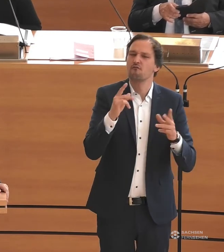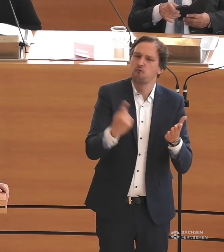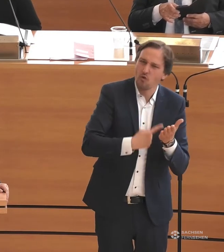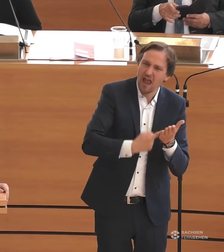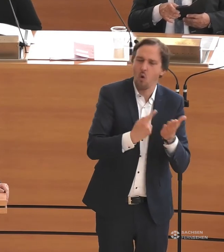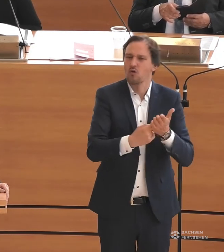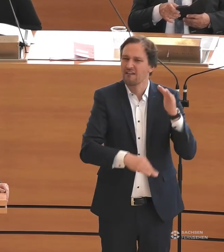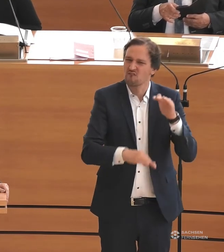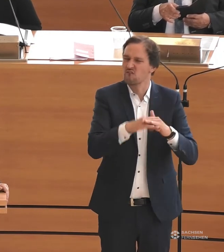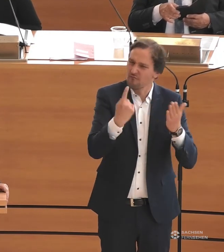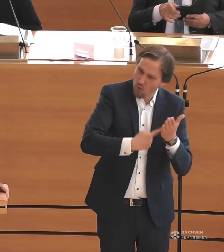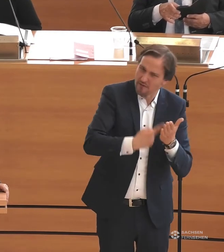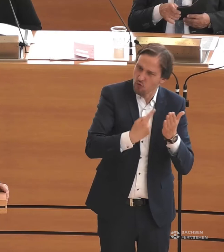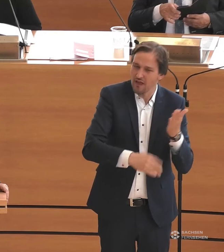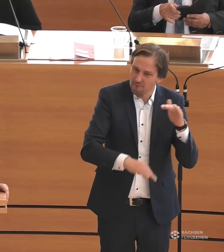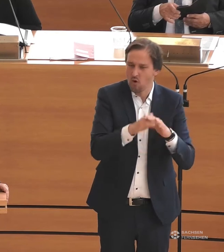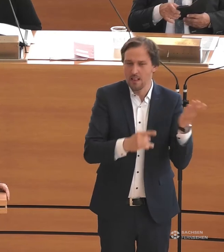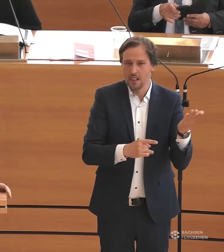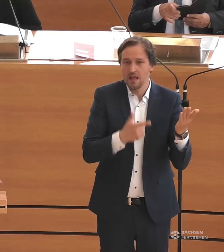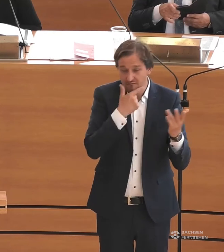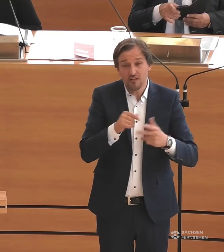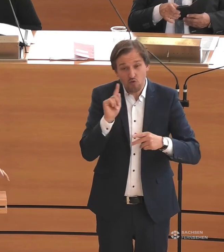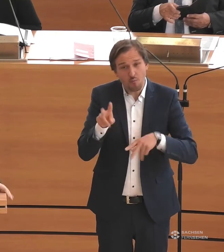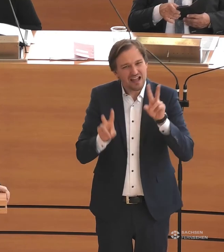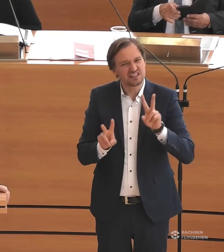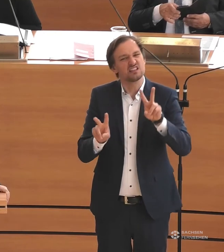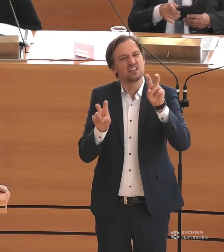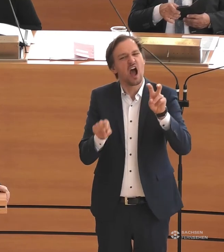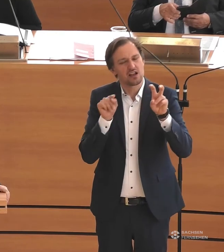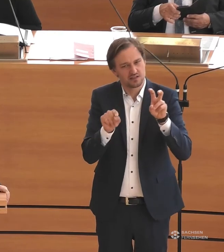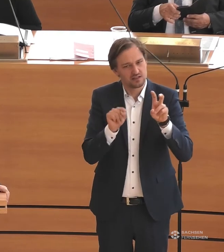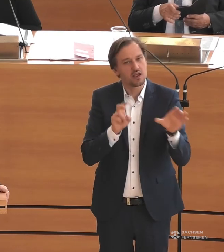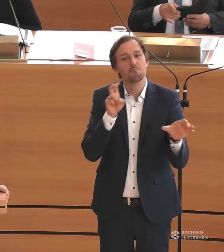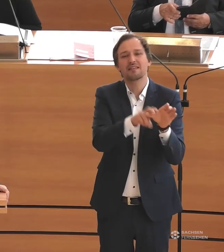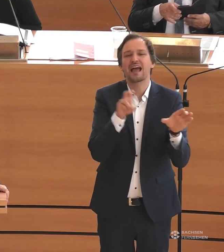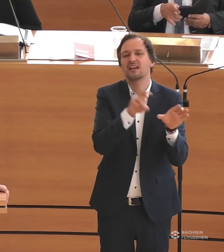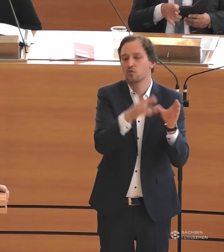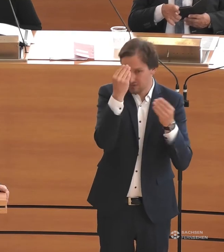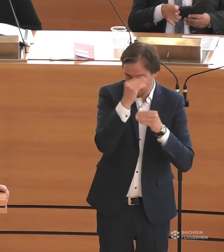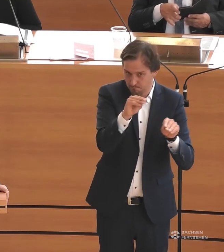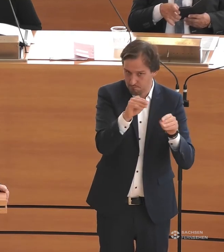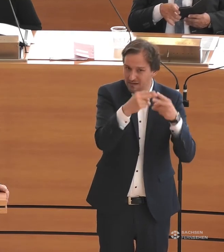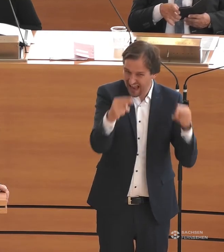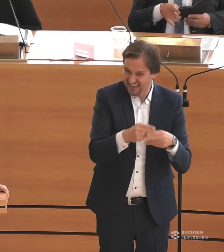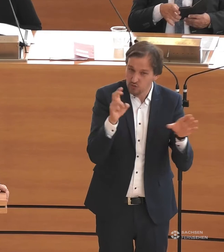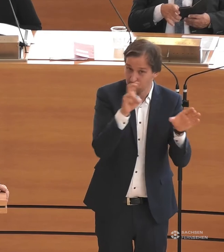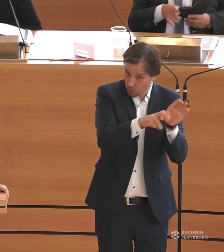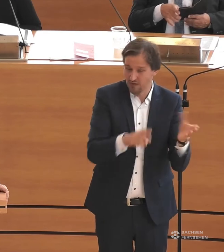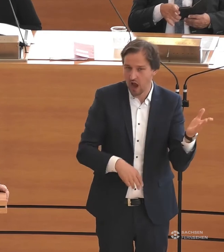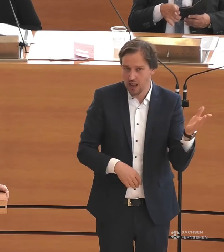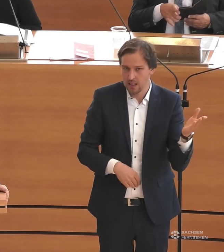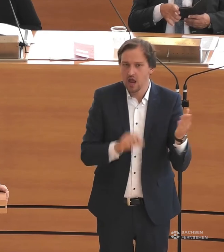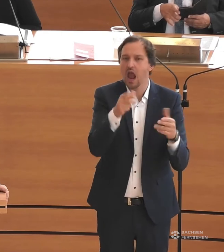Betroffenen setzen und zitiere das dazu wieder aus dem Beteiligungsportal. Das erste Zitat lautet,